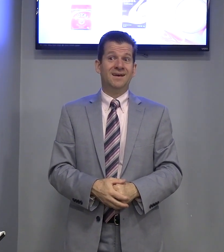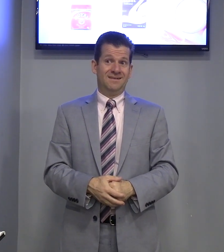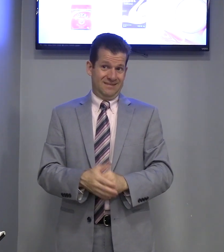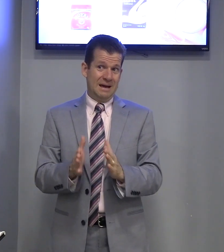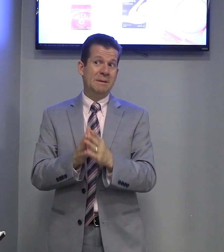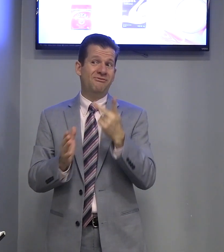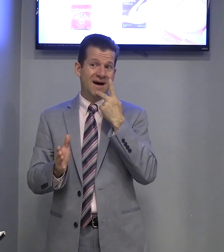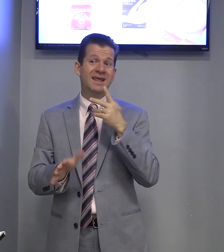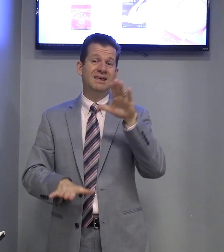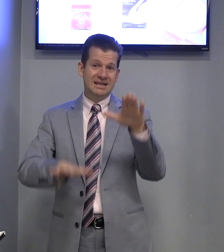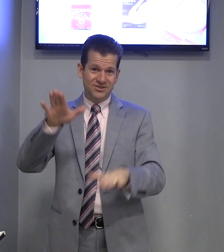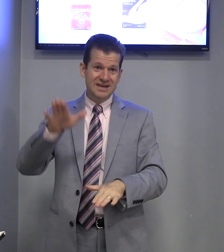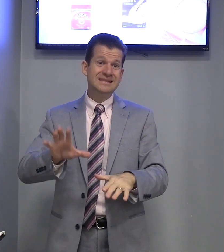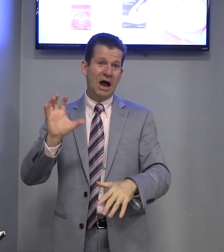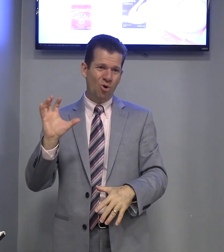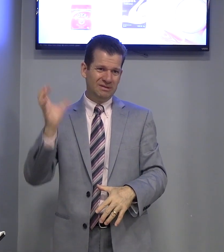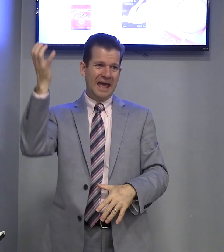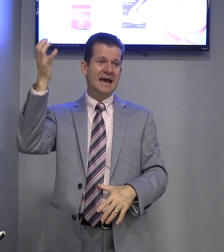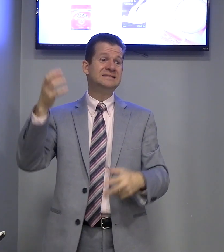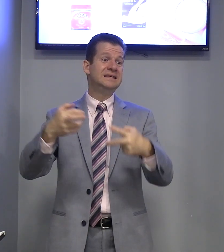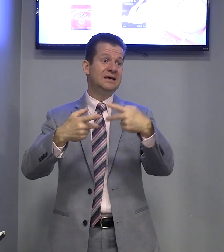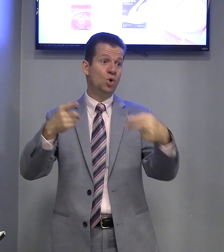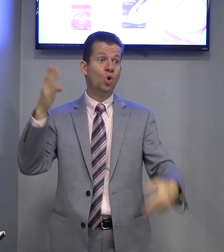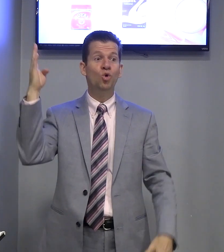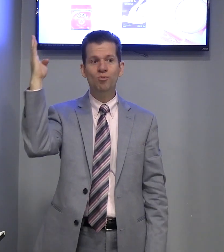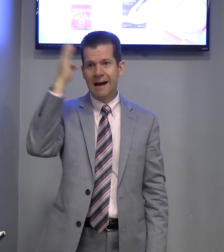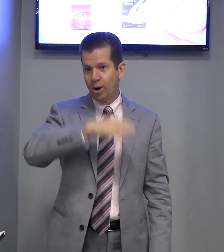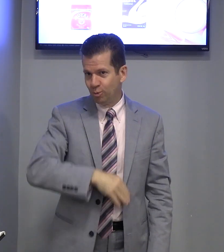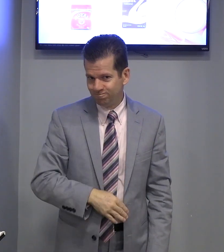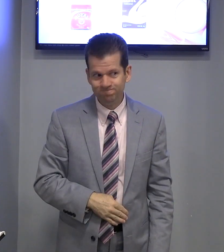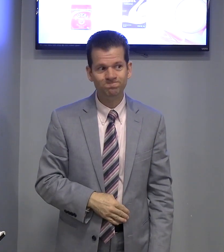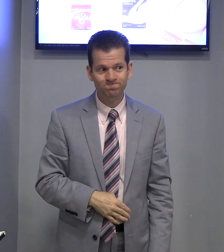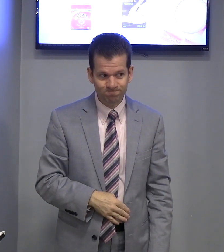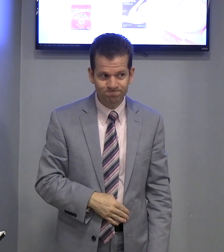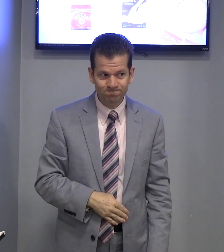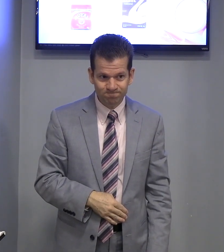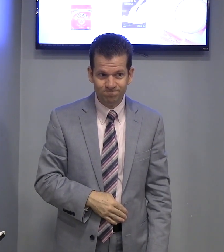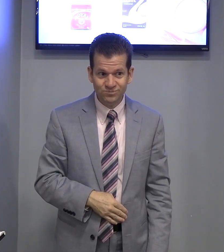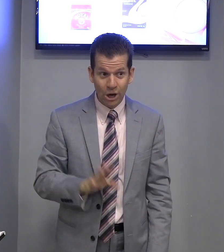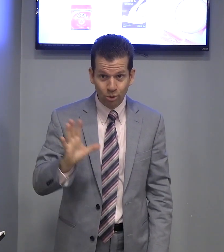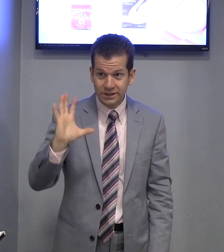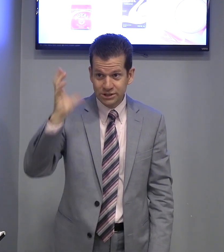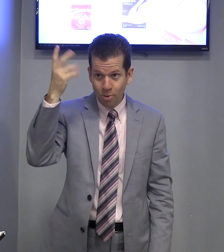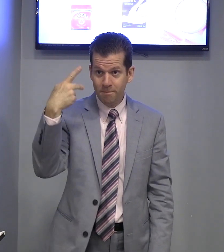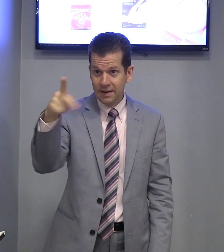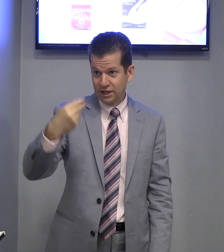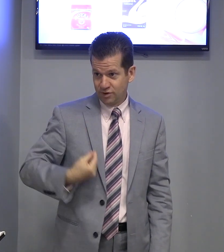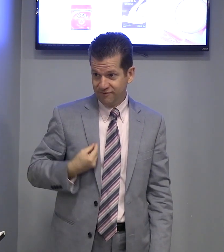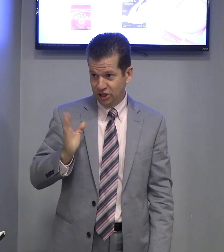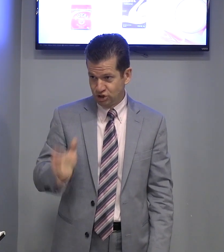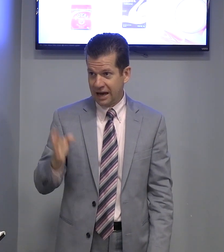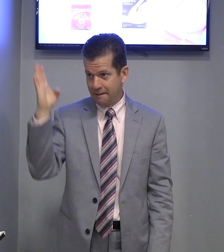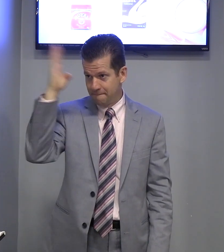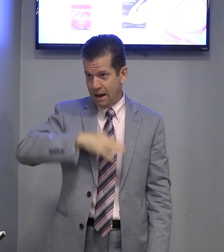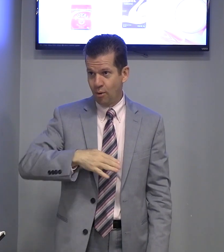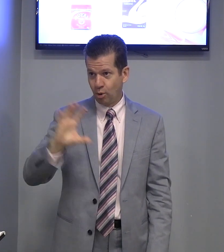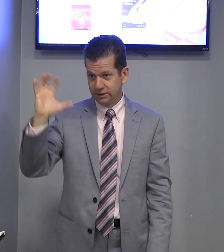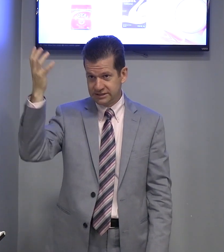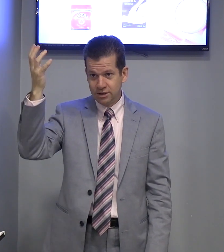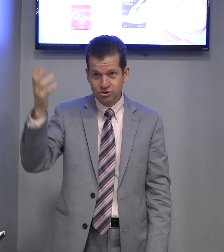O Bíblia fala que, às vezes, acontece o mal. Já aconteceu a sua vida? Já? Mal? Aconteceu